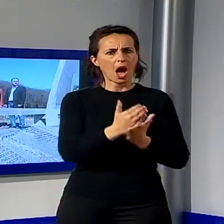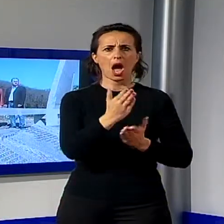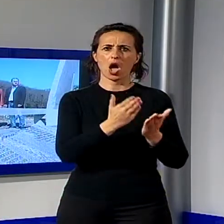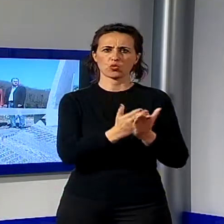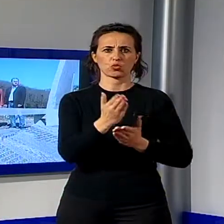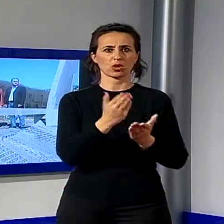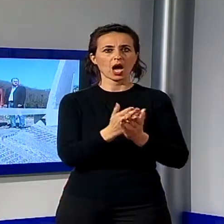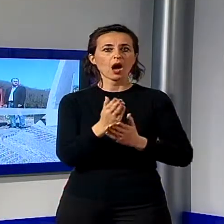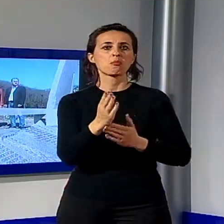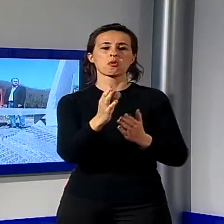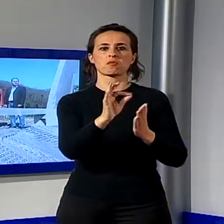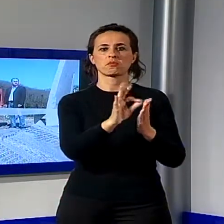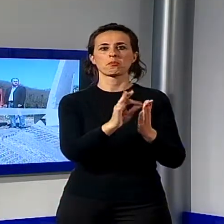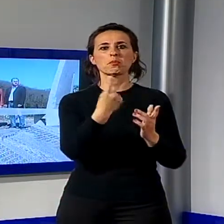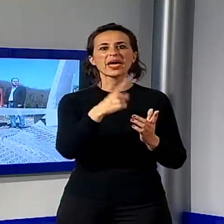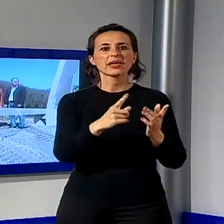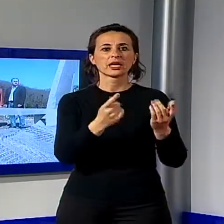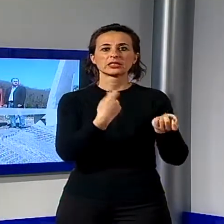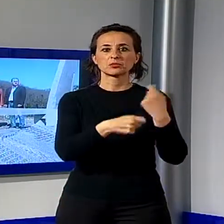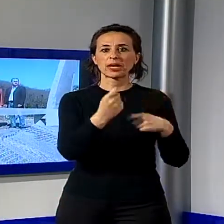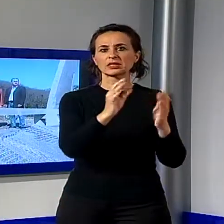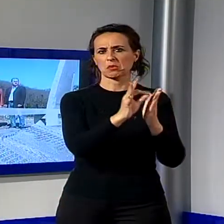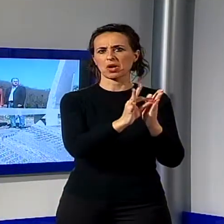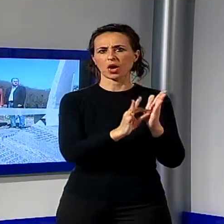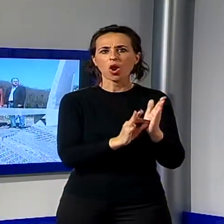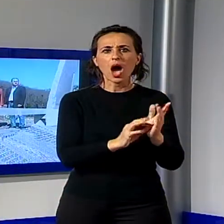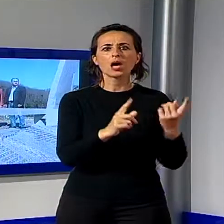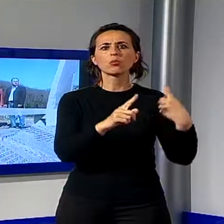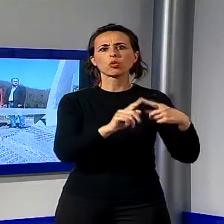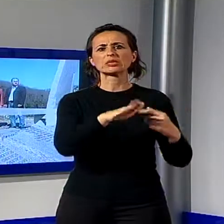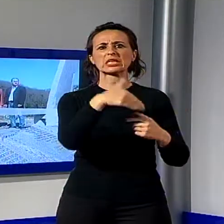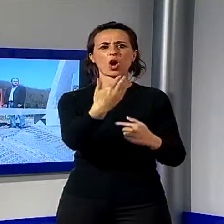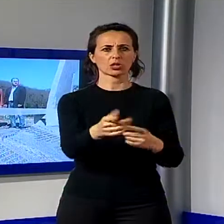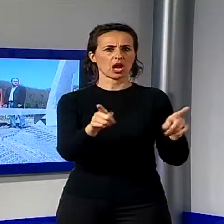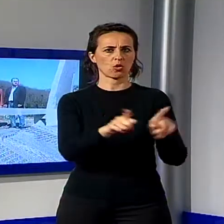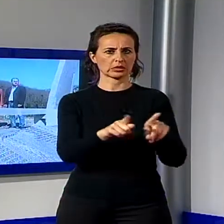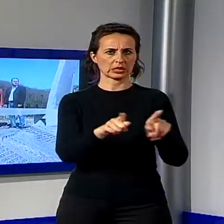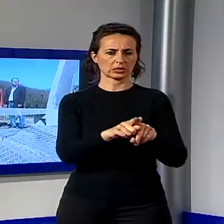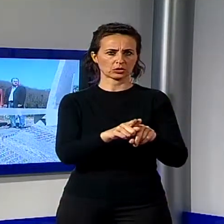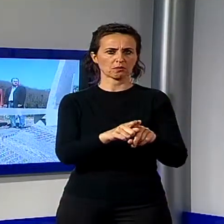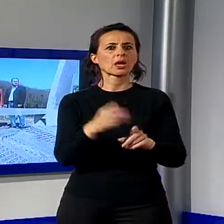fotografia della visita. Abbiamo già avuto dal sindaco Verona il quadro dei danni per poter prendere provvedimenti.